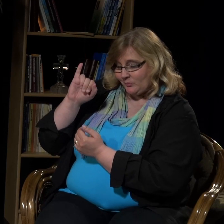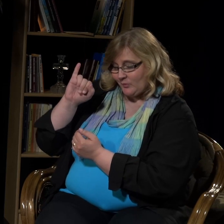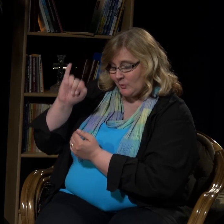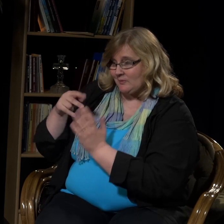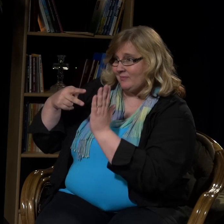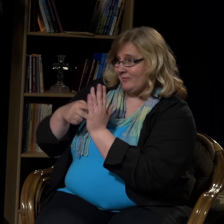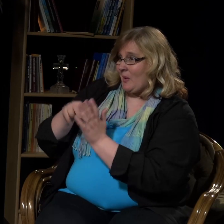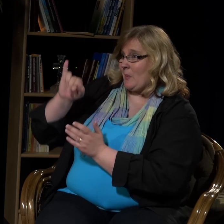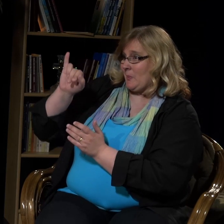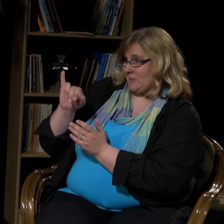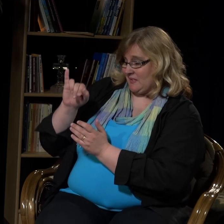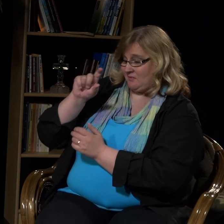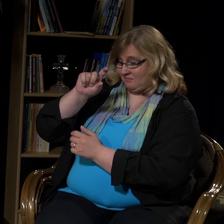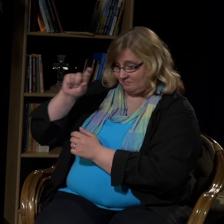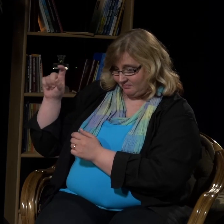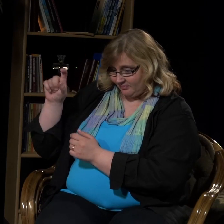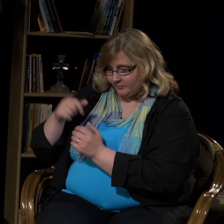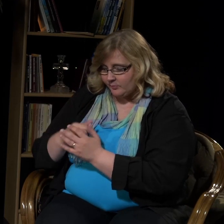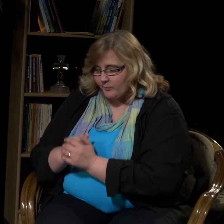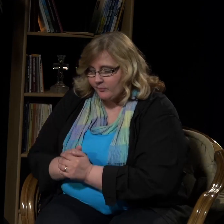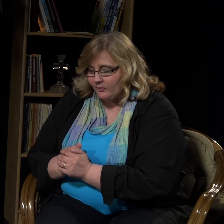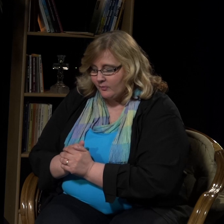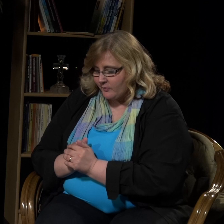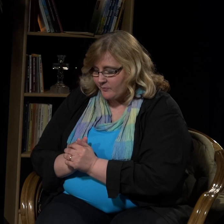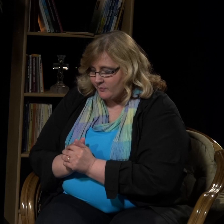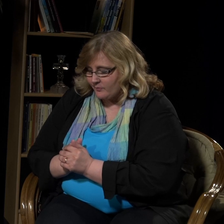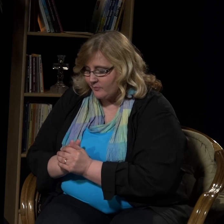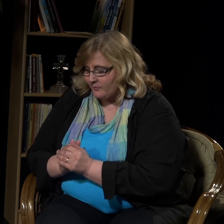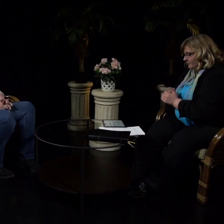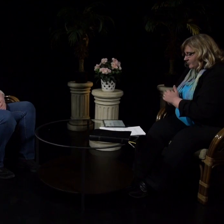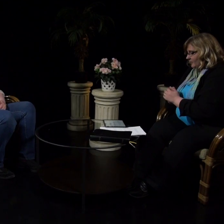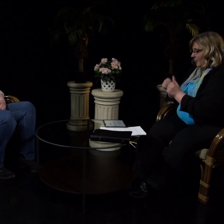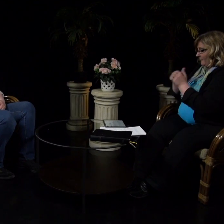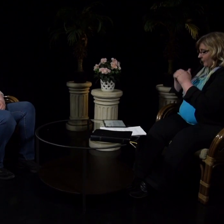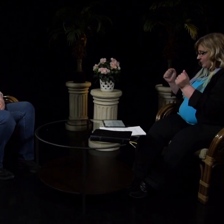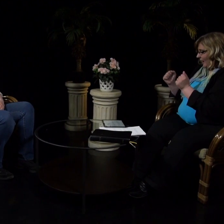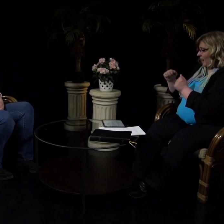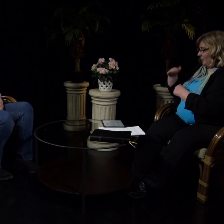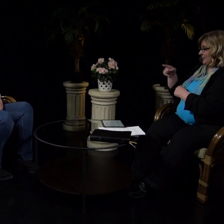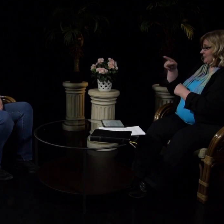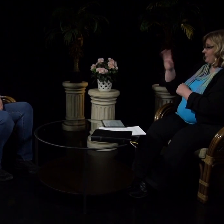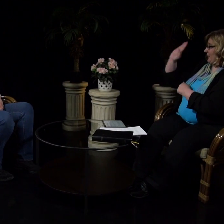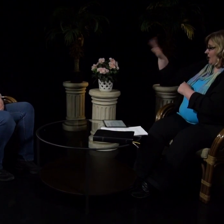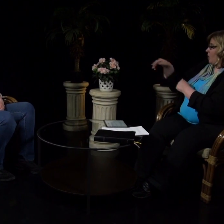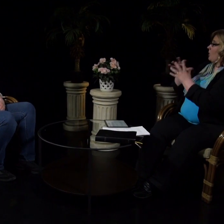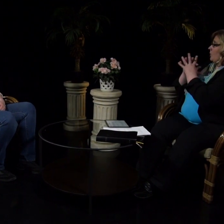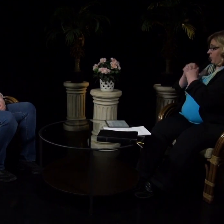Matteuksen 6. luku 6. jae, siellä sanotaan näin. Mutta kun sinä